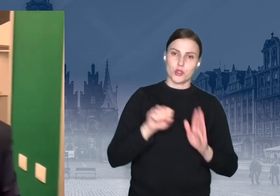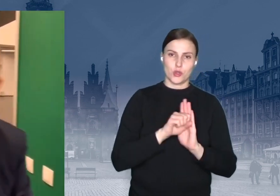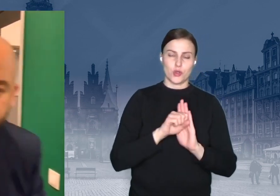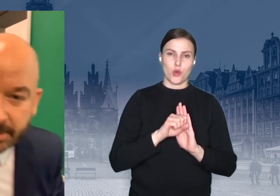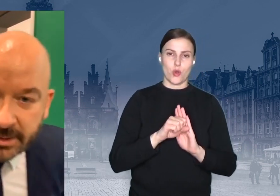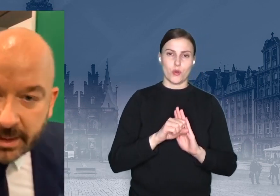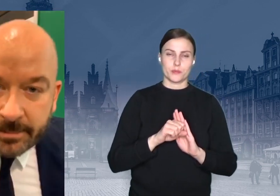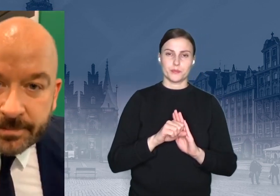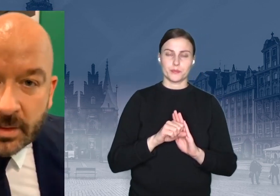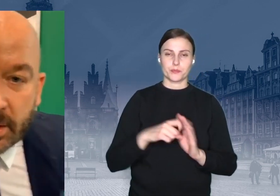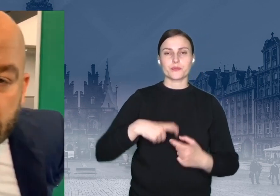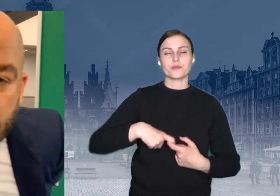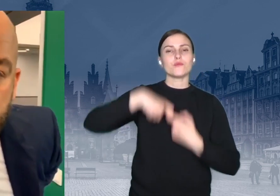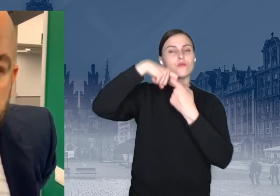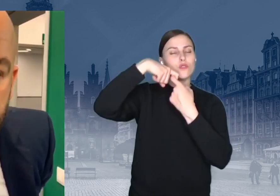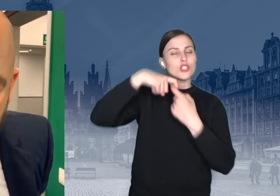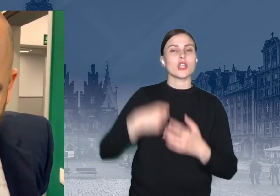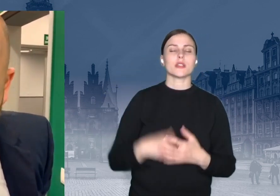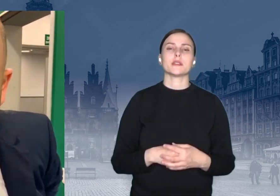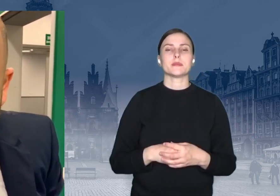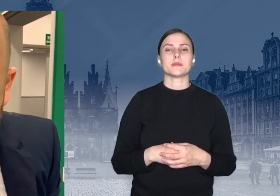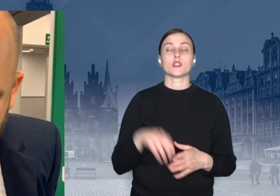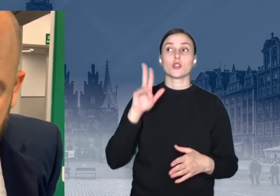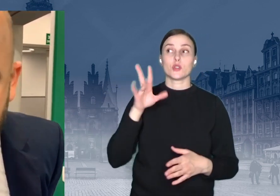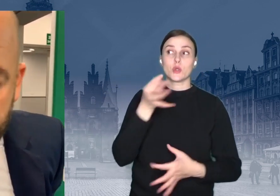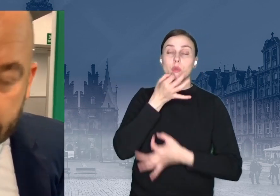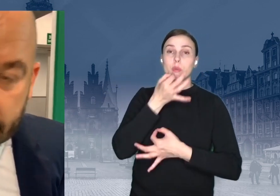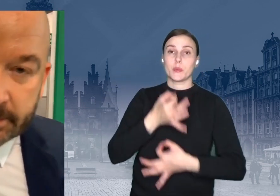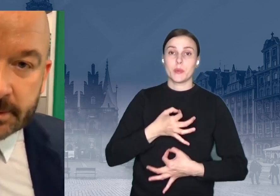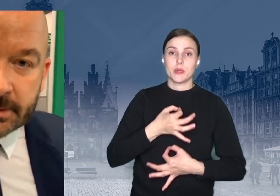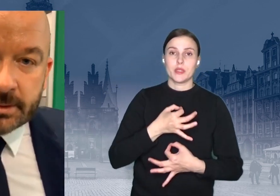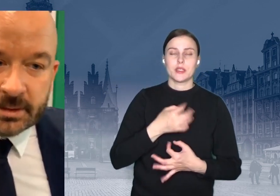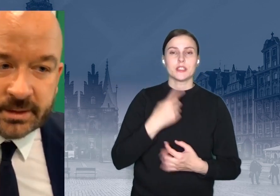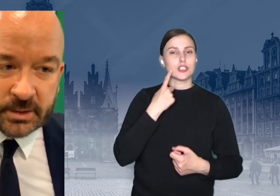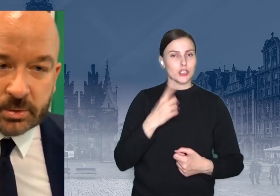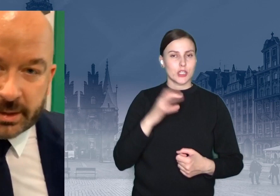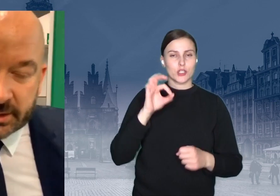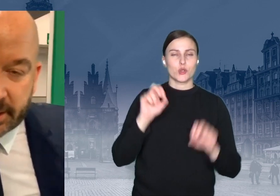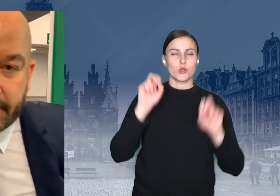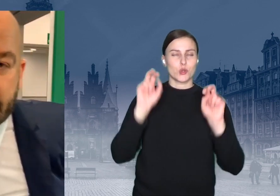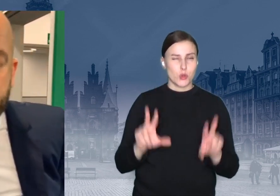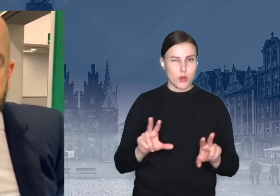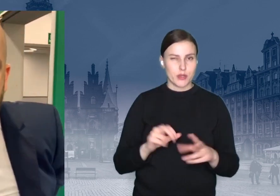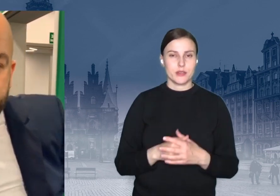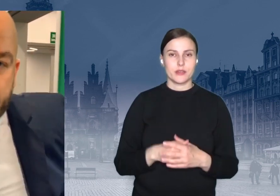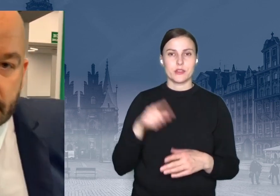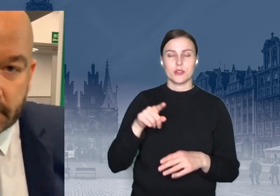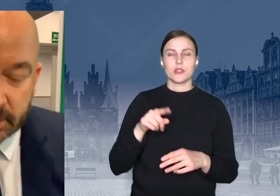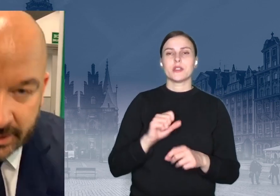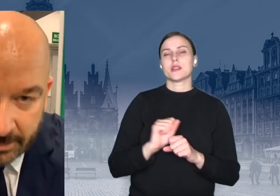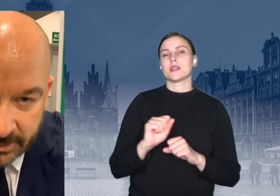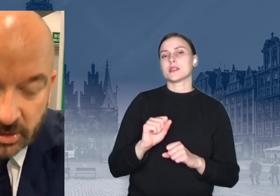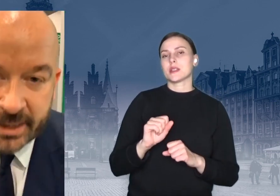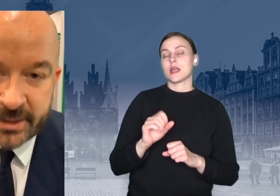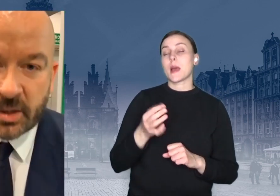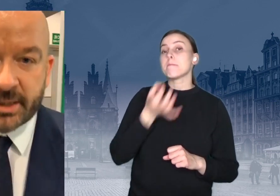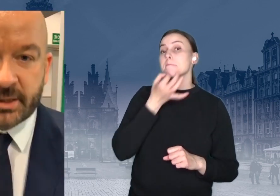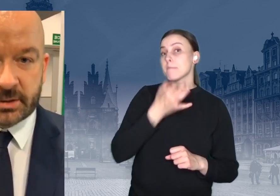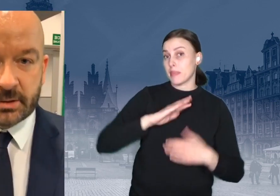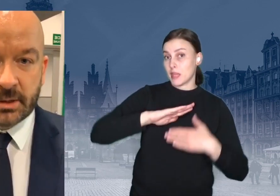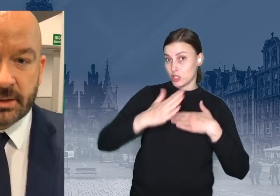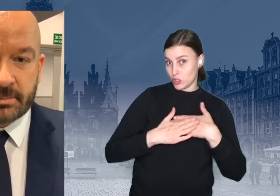pyta o suchara, no to jest taki suchar, że pyta żona męża, kochanie, kochanie, czy